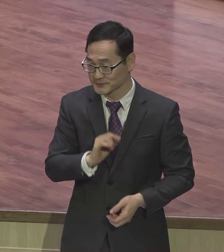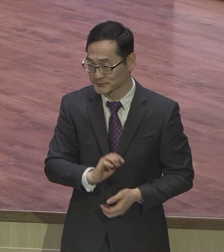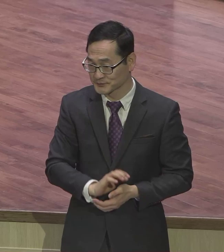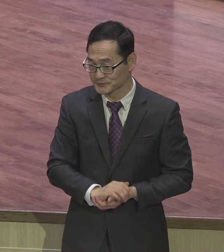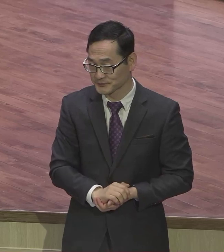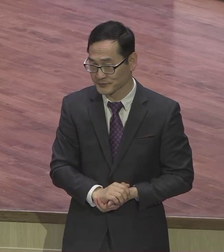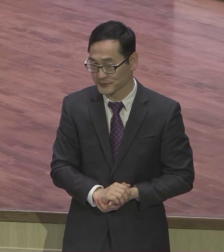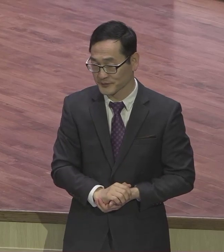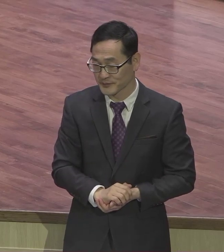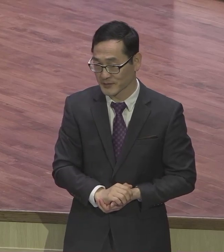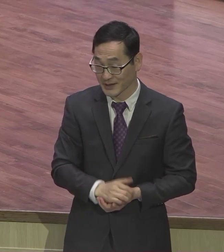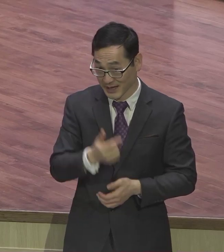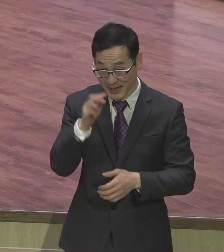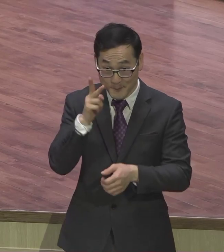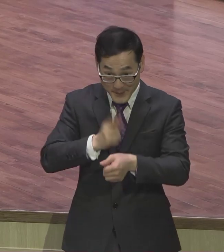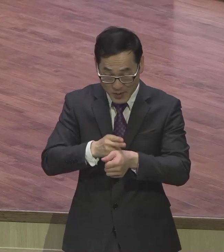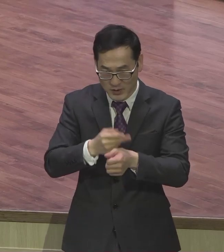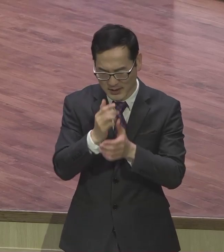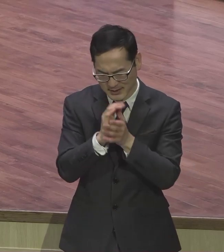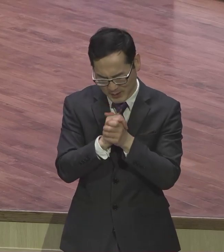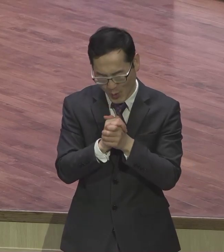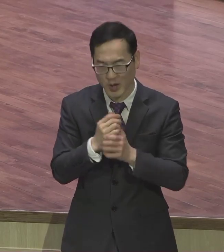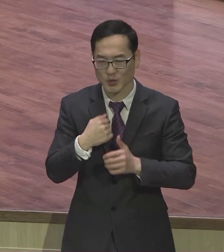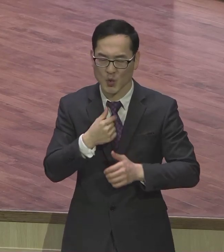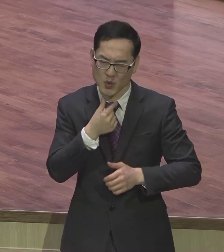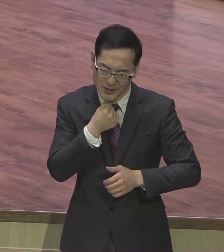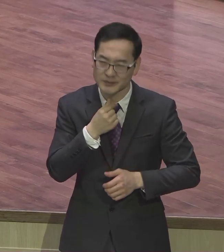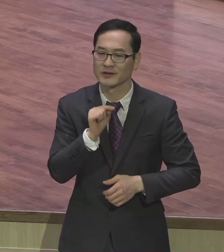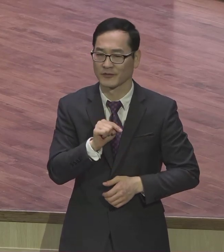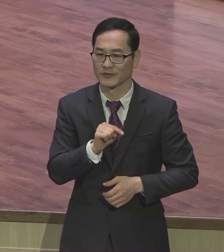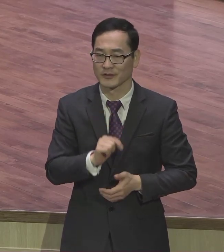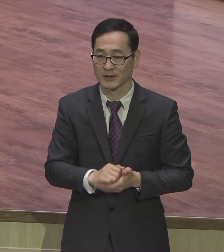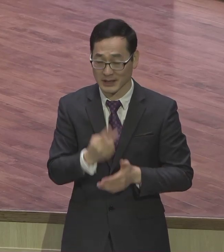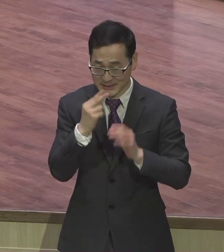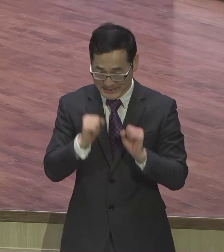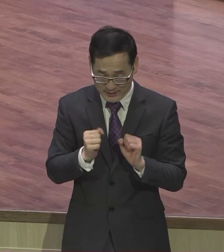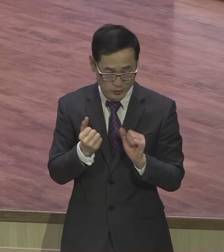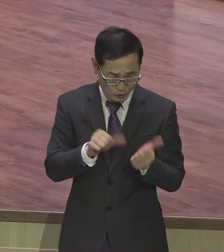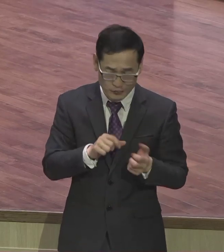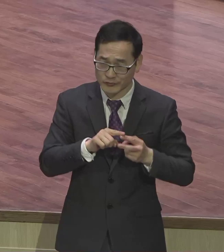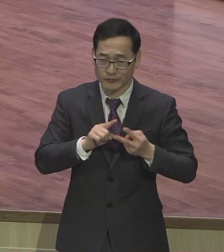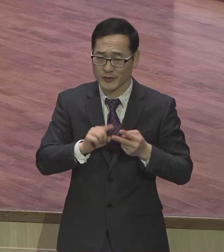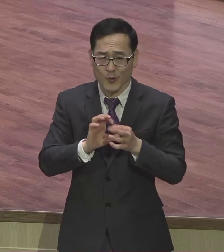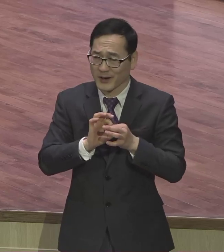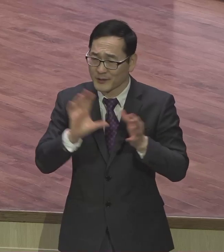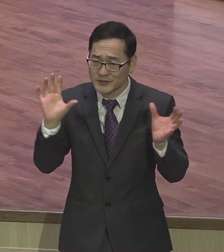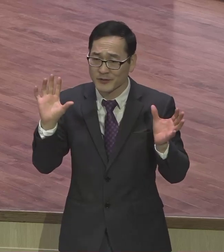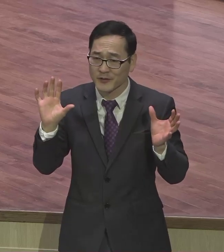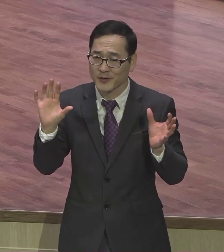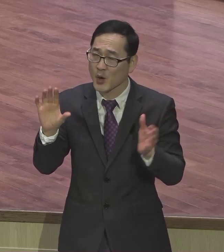소망이었어요 이 사도 바울이 생사를 초월해서 오직 예수